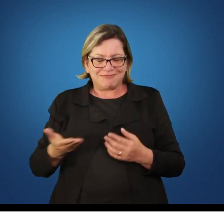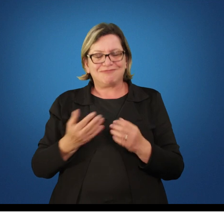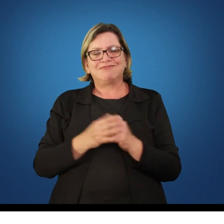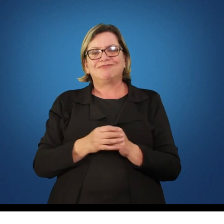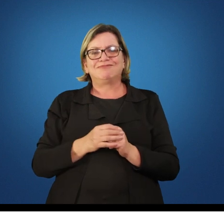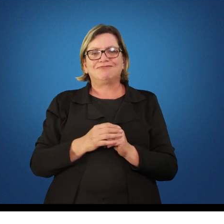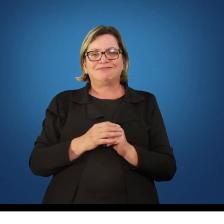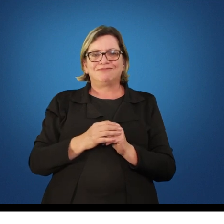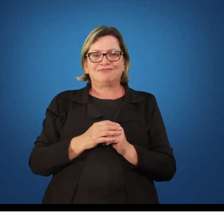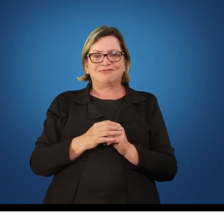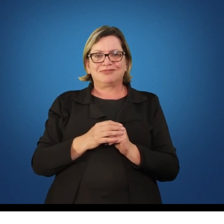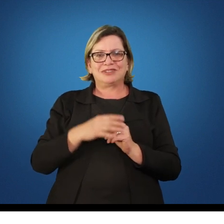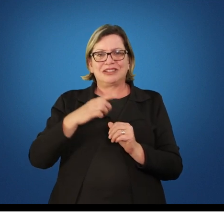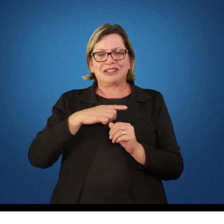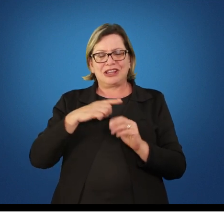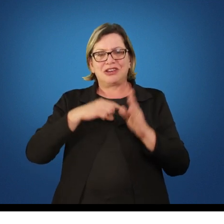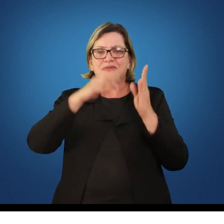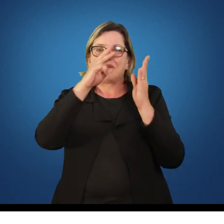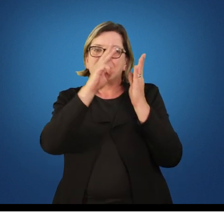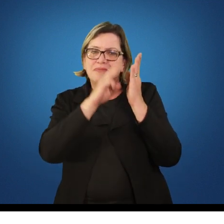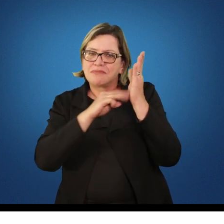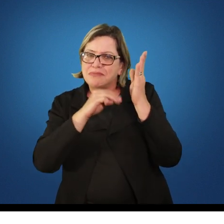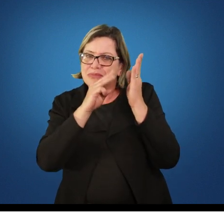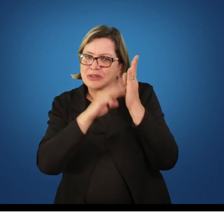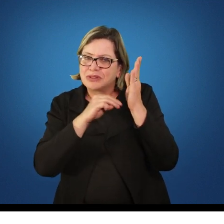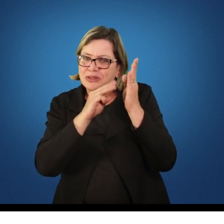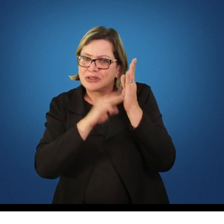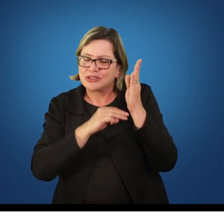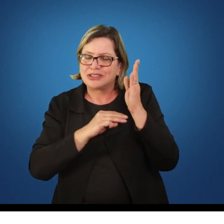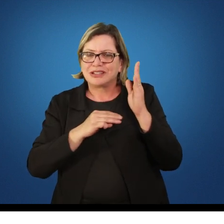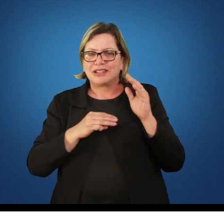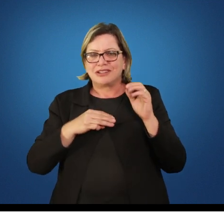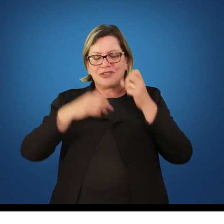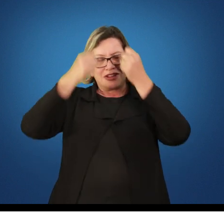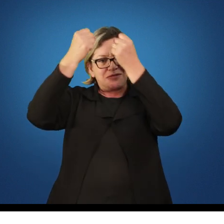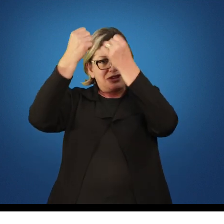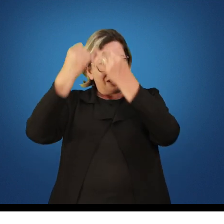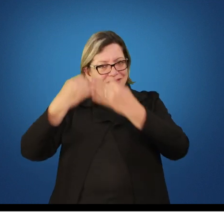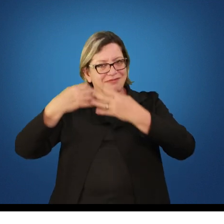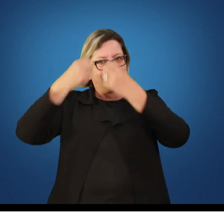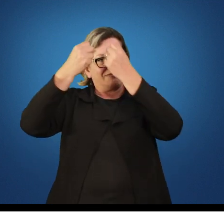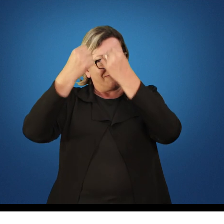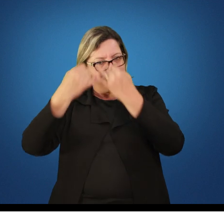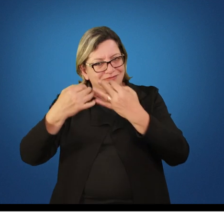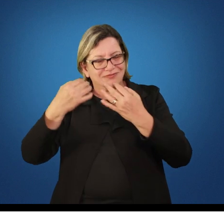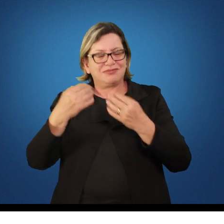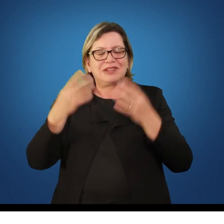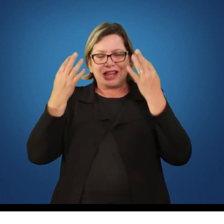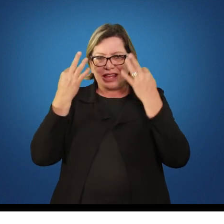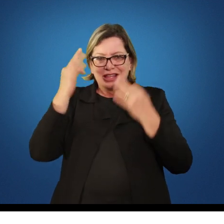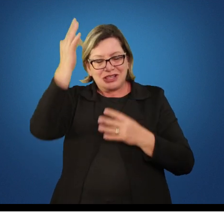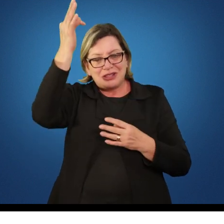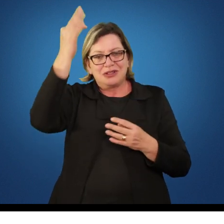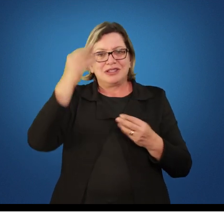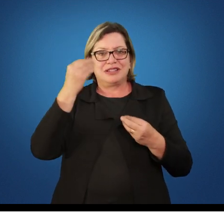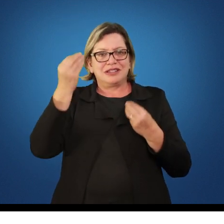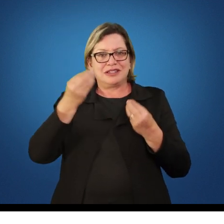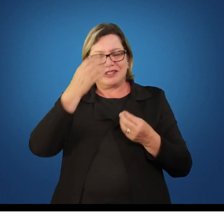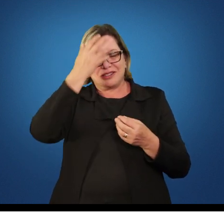tenho como metodologia de ensino as nossas aulas expositivas teóricas que irão acontecer